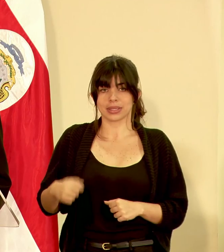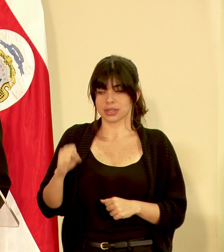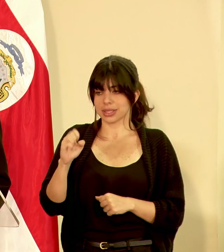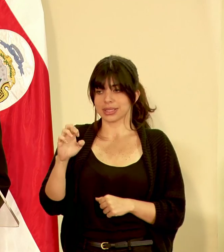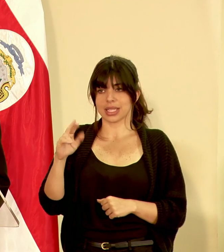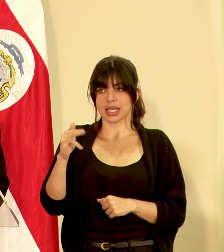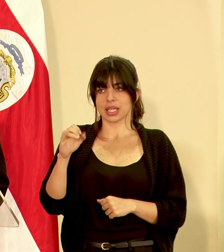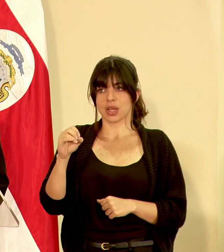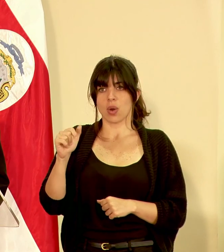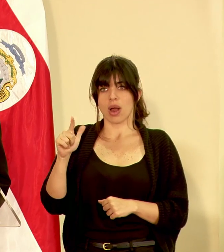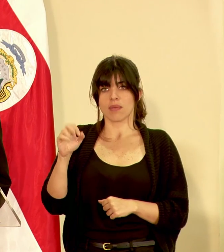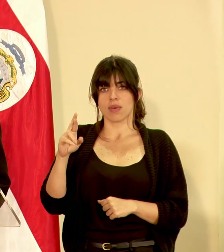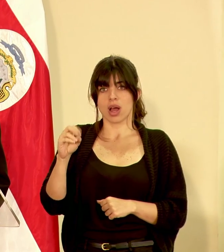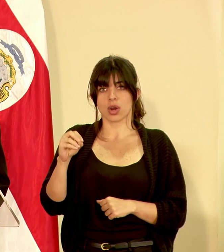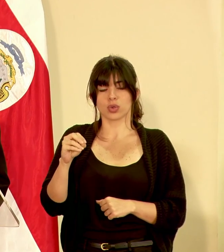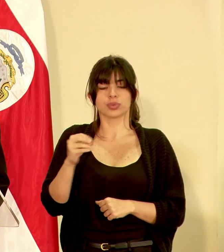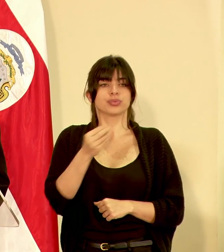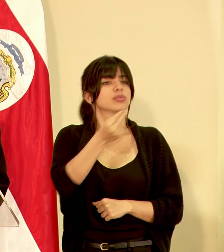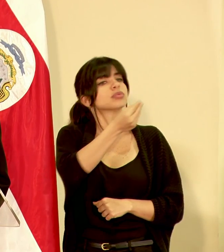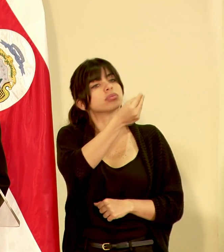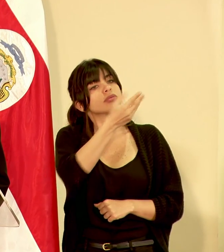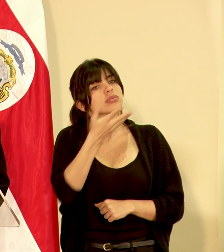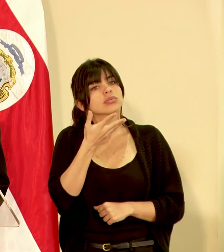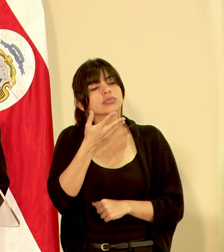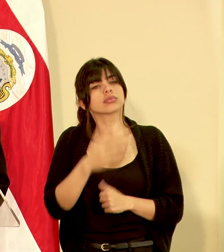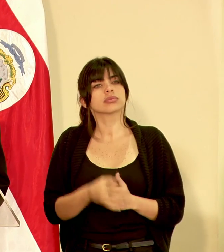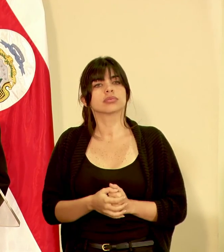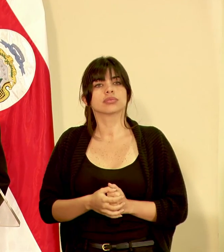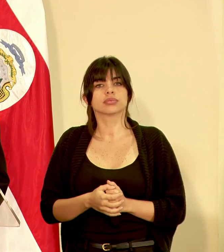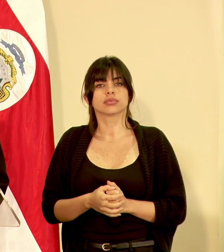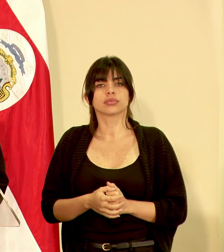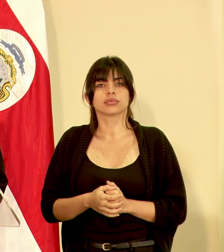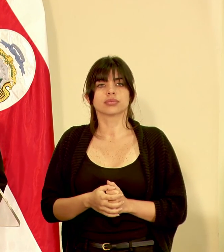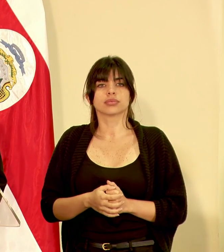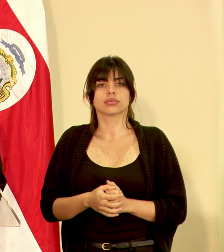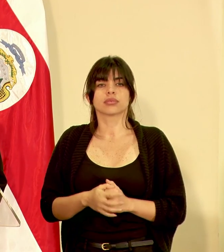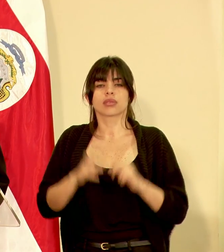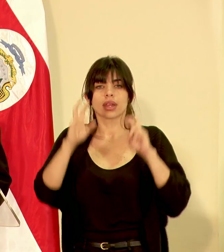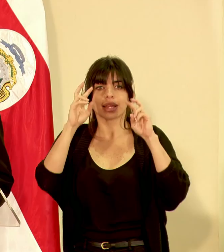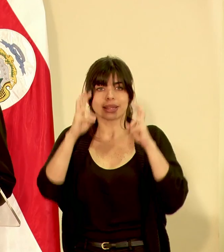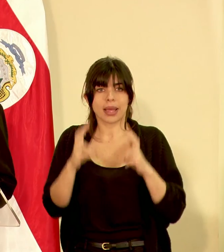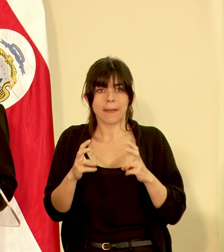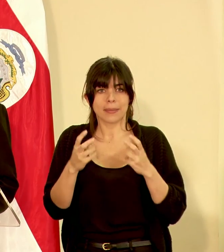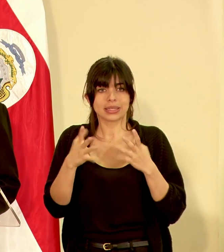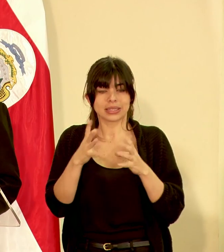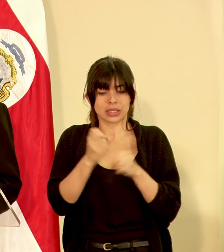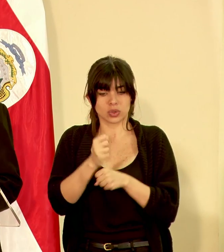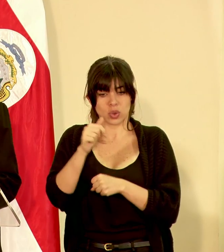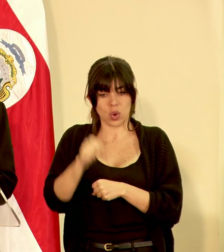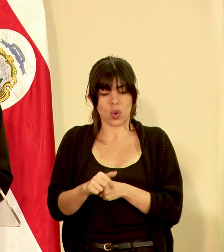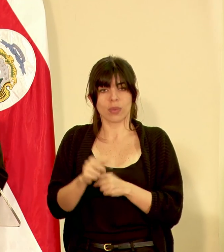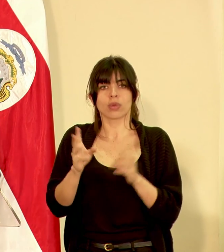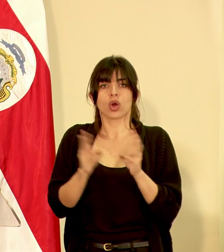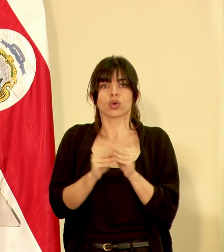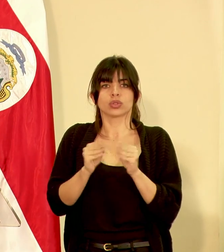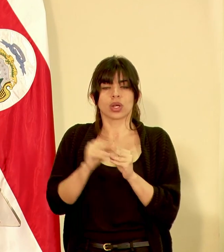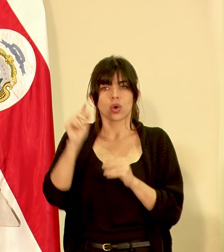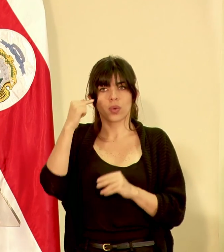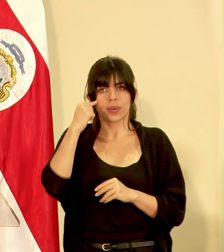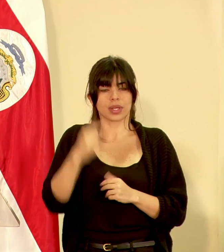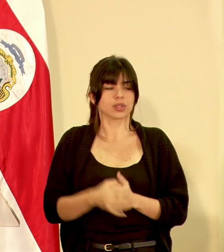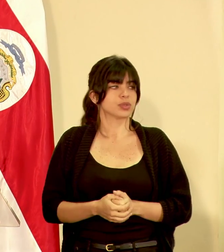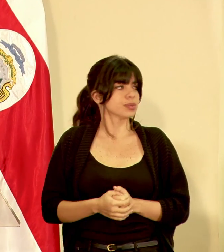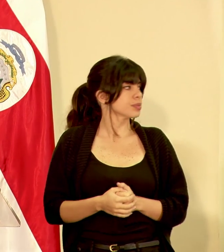don Sergio Alfaro nos rinde el informe de los asuntos vistos hoy en el consejo de gobierno